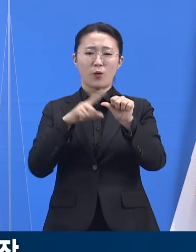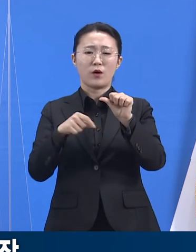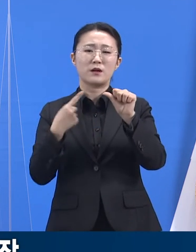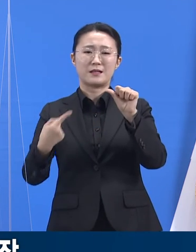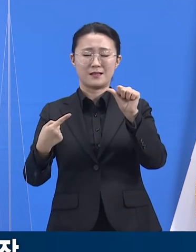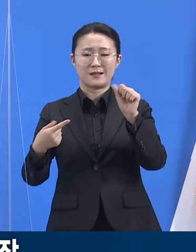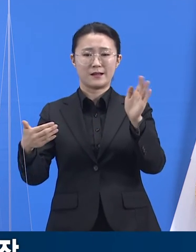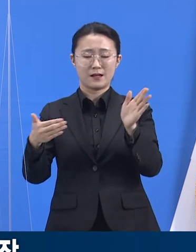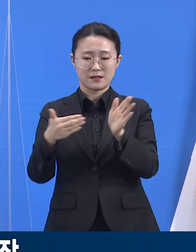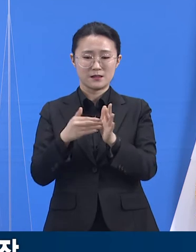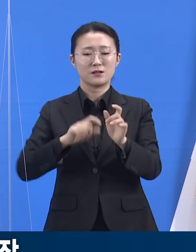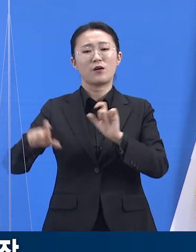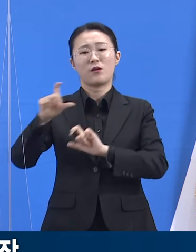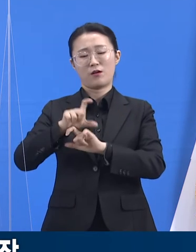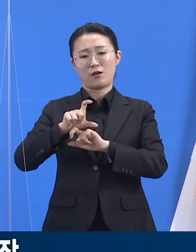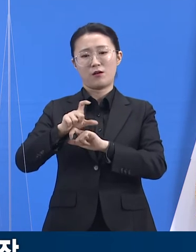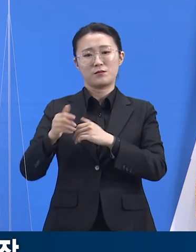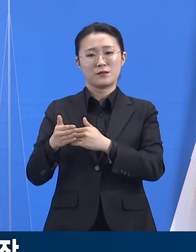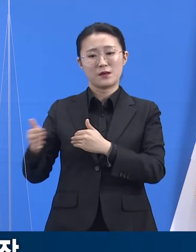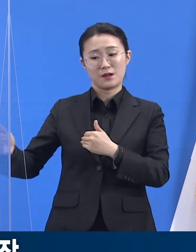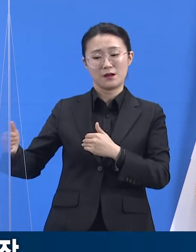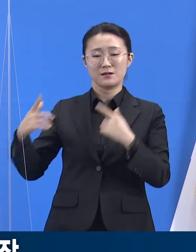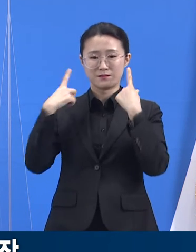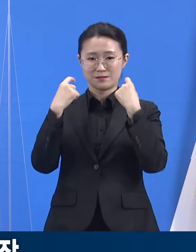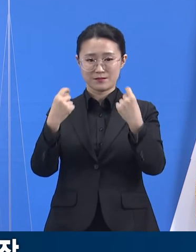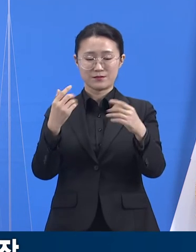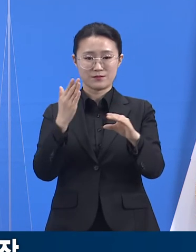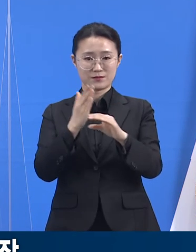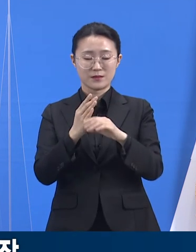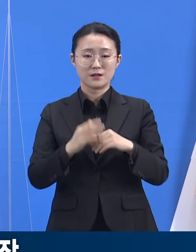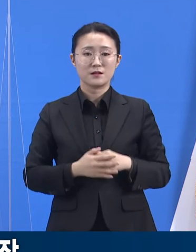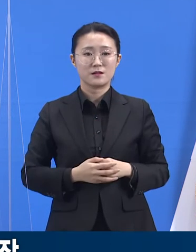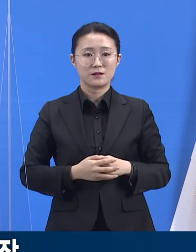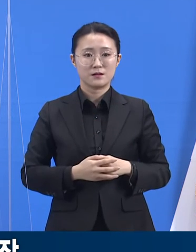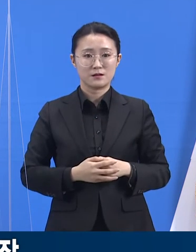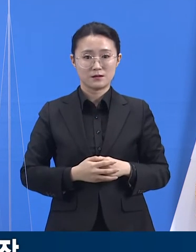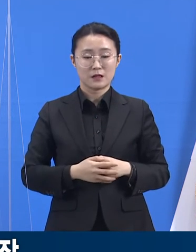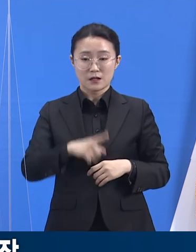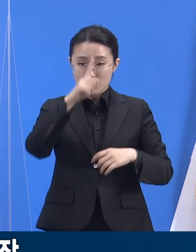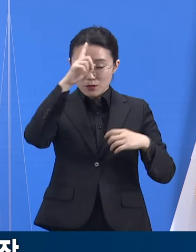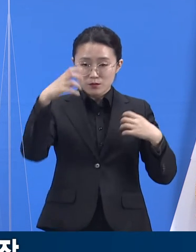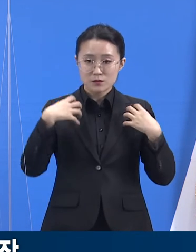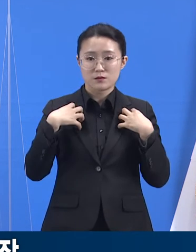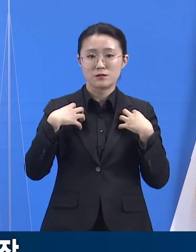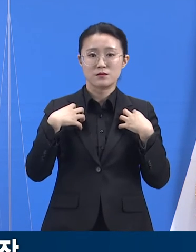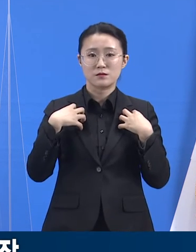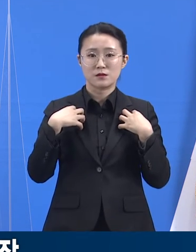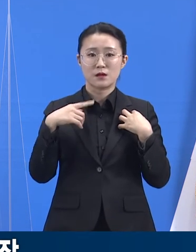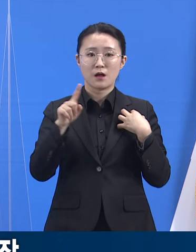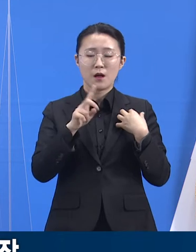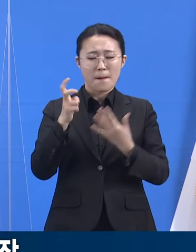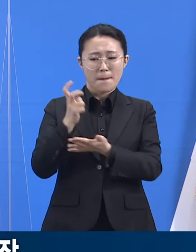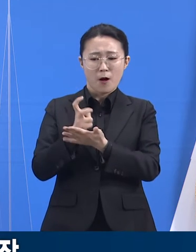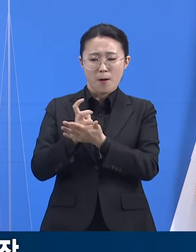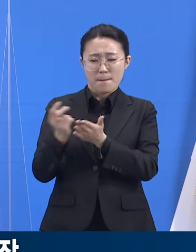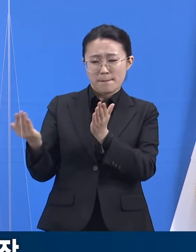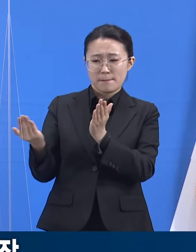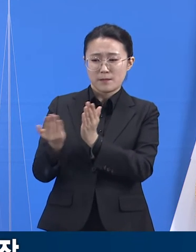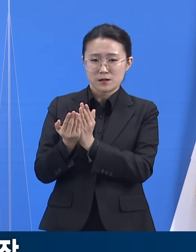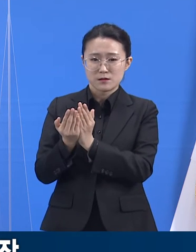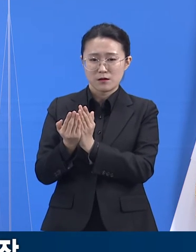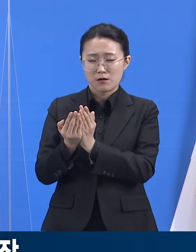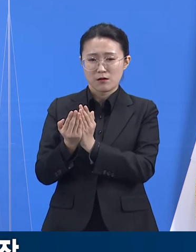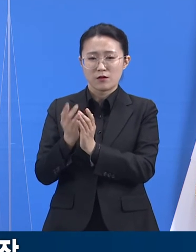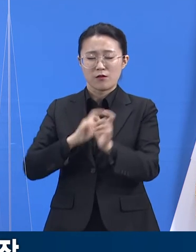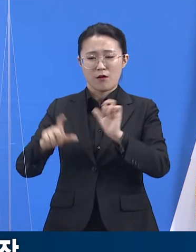정부 정책에 따라 사회적 거리 두기 2단계를 원칙에 맞게 강화 운영합니다. 5인 이상 사적 모임